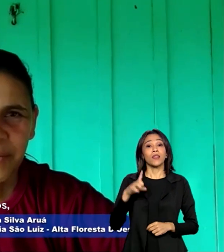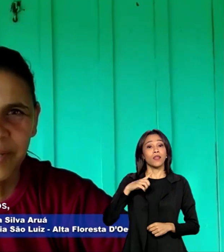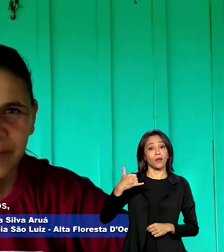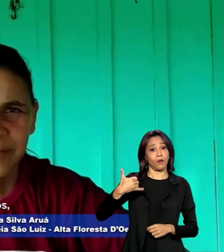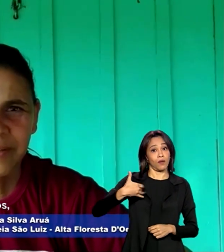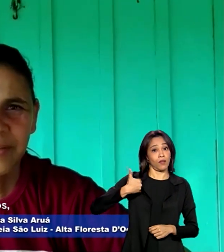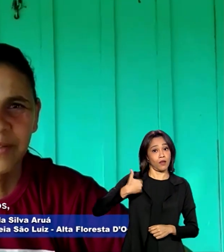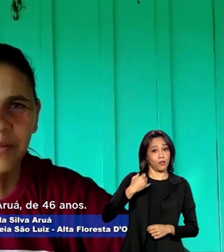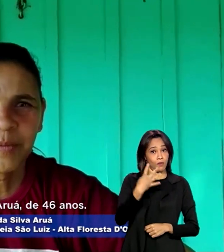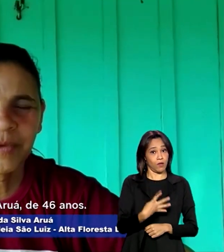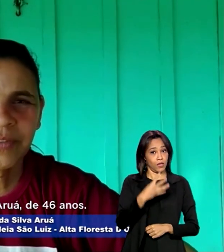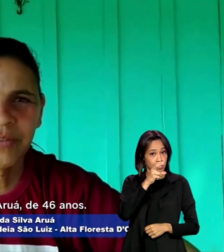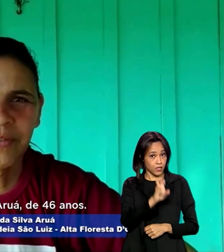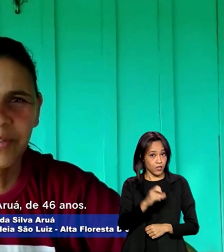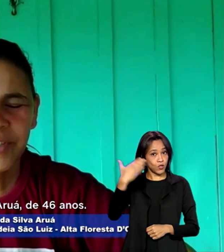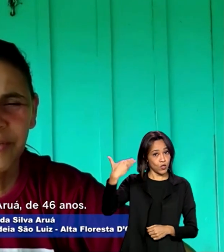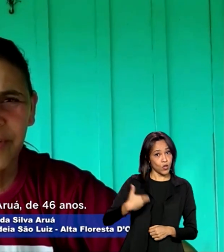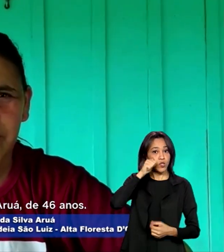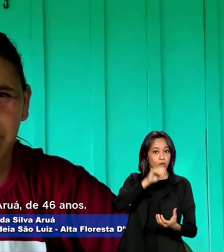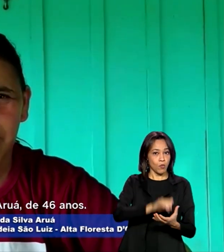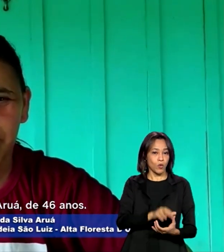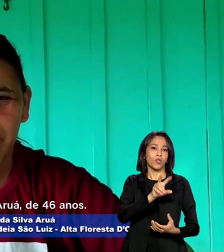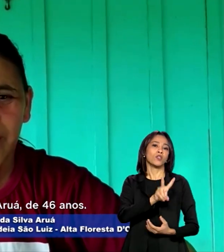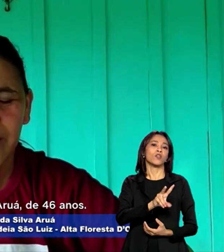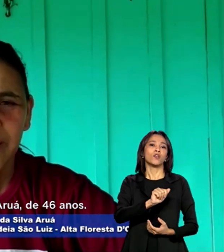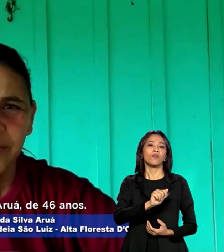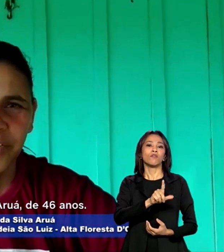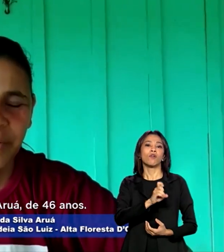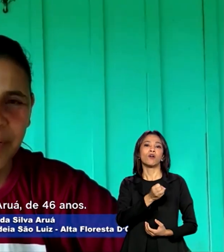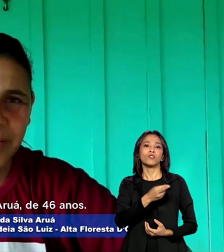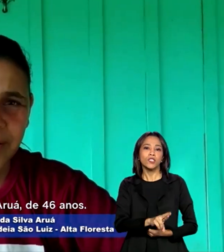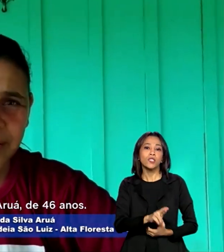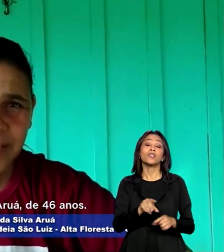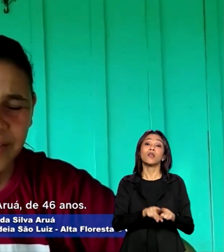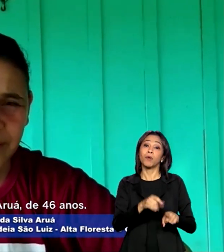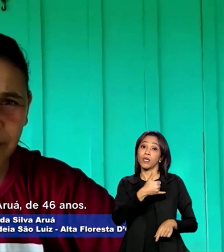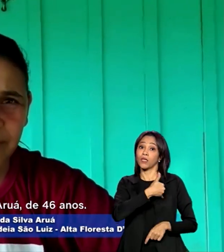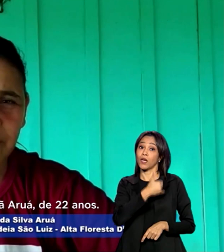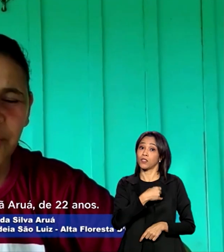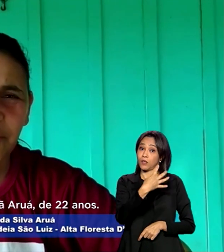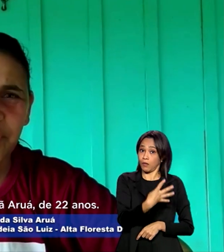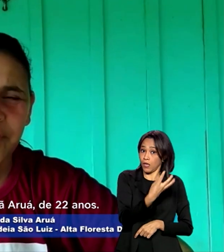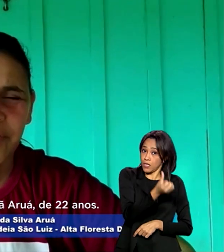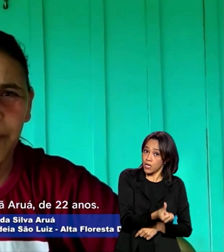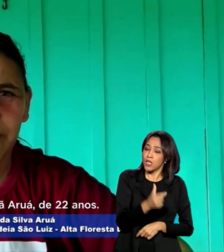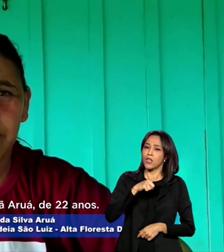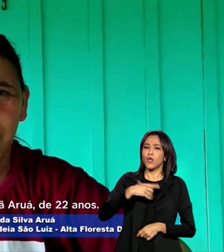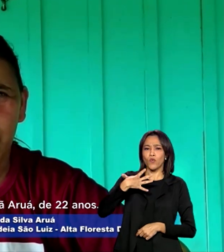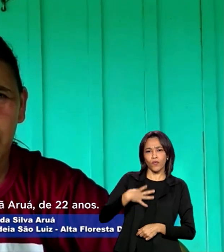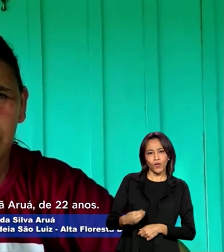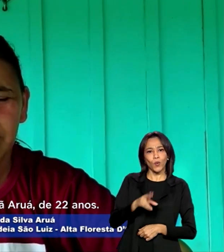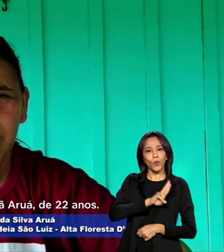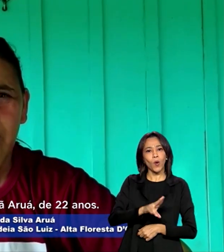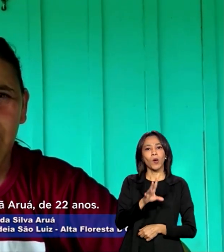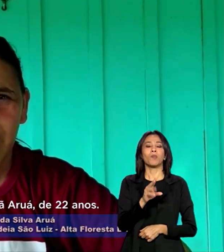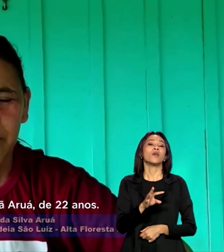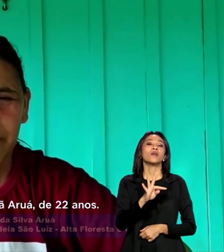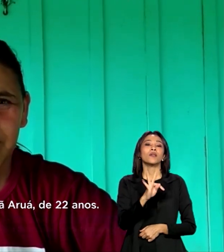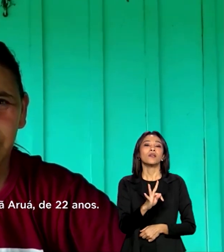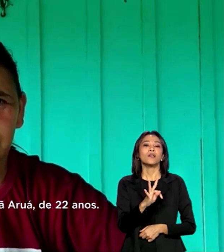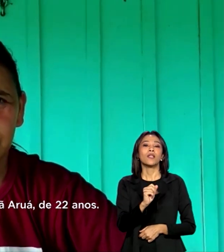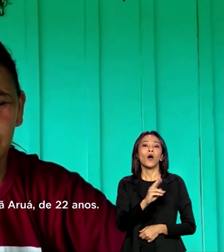45 anos, sou esposa do Valdir Ferreira Aruá, de 46 anos. Tenho um filho chamado Tauã